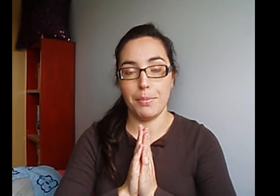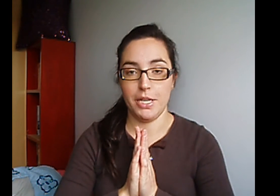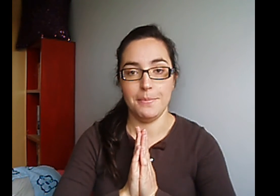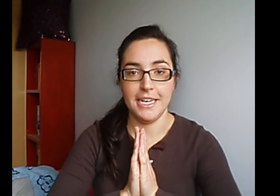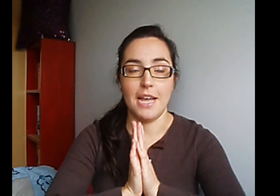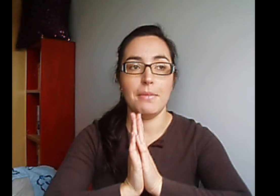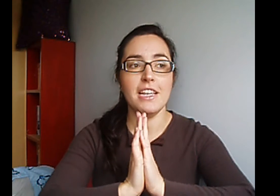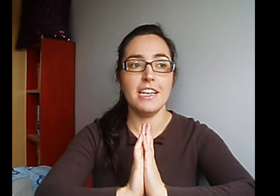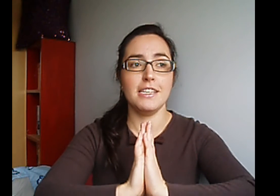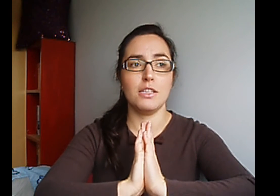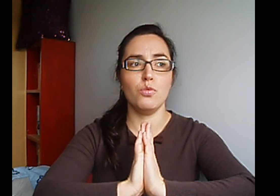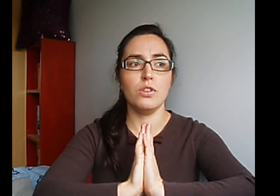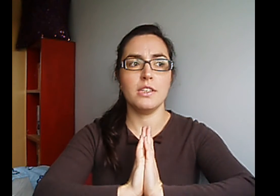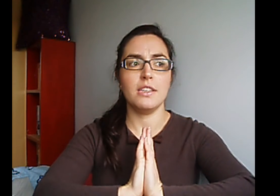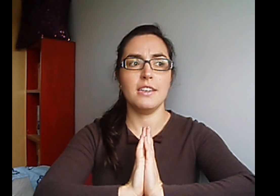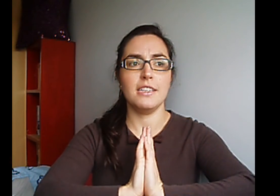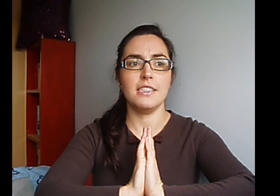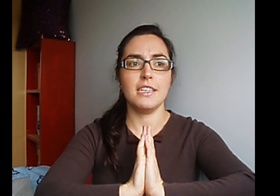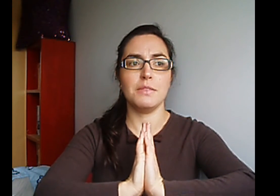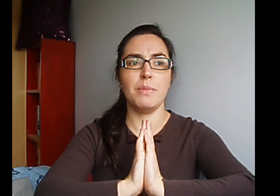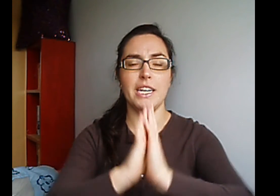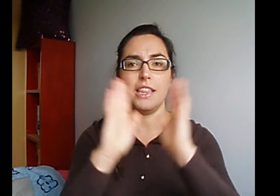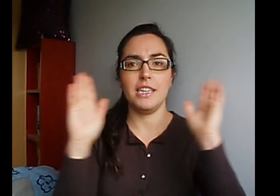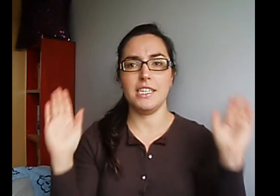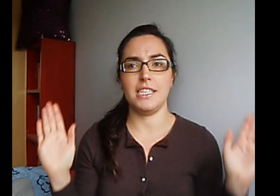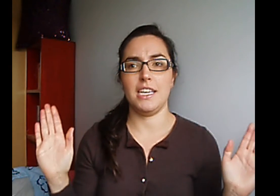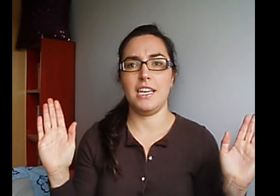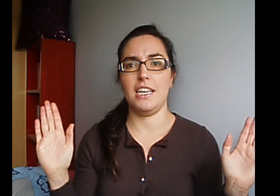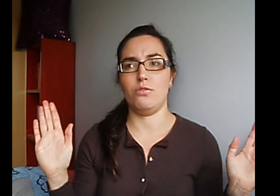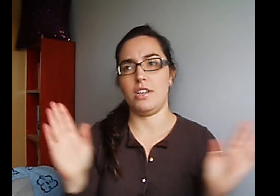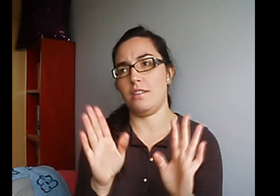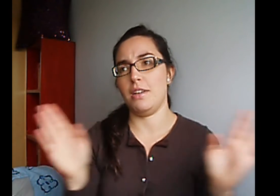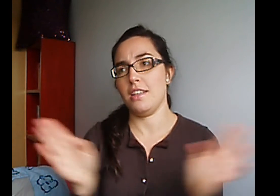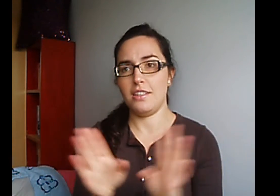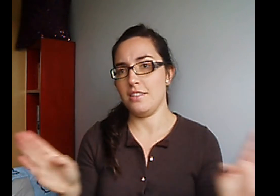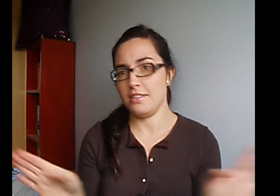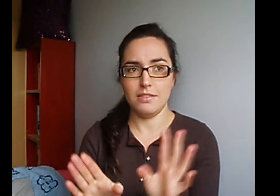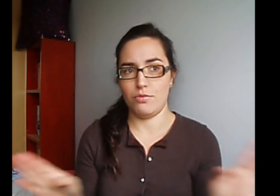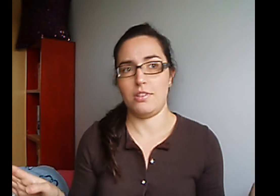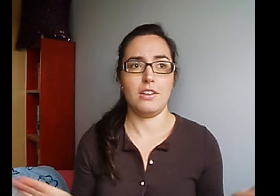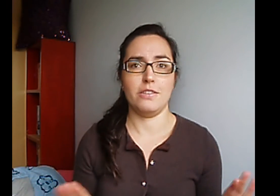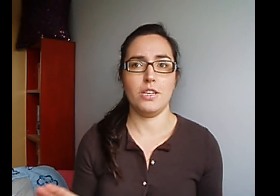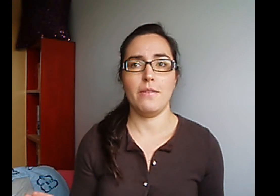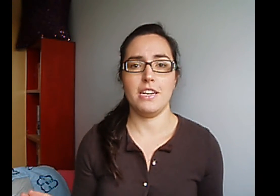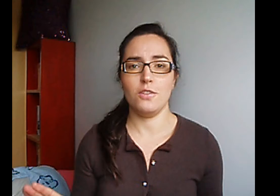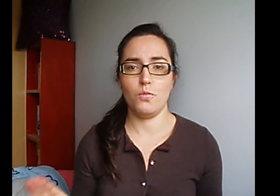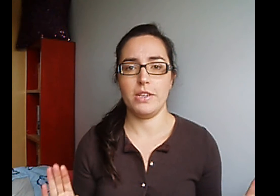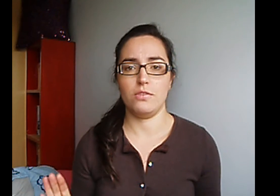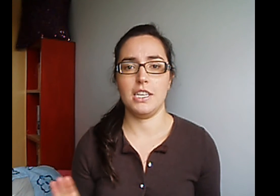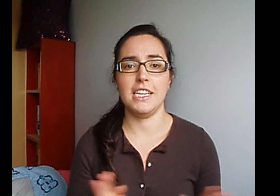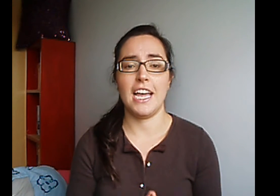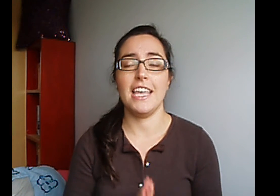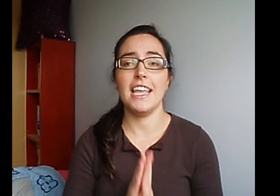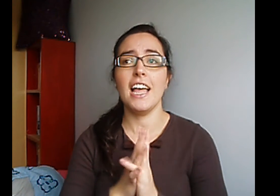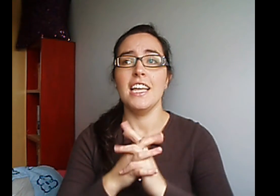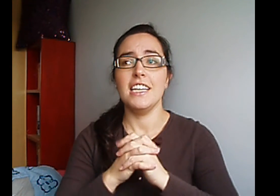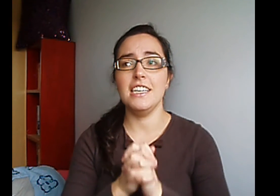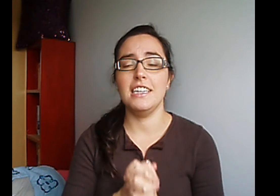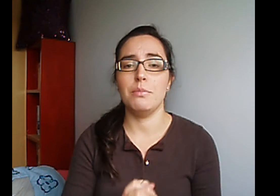Papadina, ¿vale? Es una de las chicas más recientes Que, o sea, más recientes Sí, pues no llevaré ni un mes Escrito a ella Y también